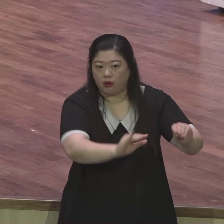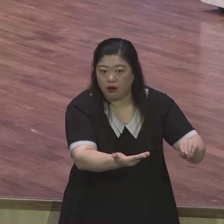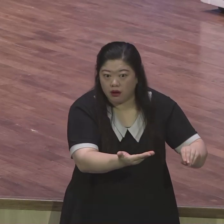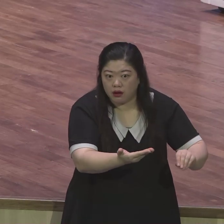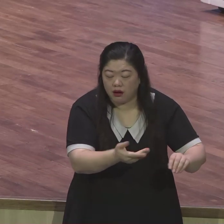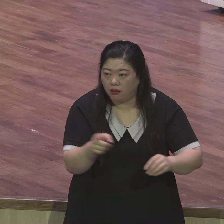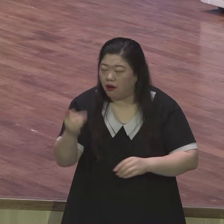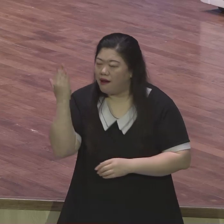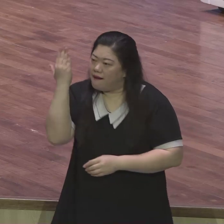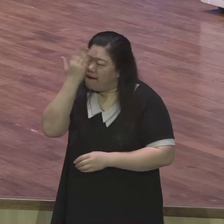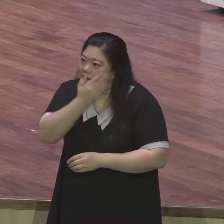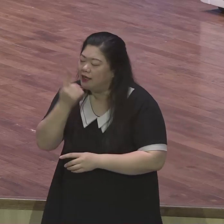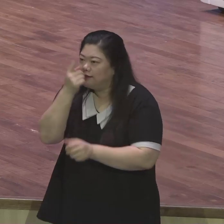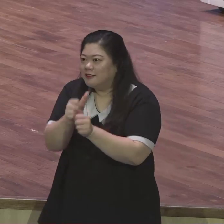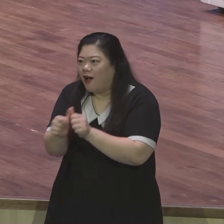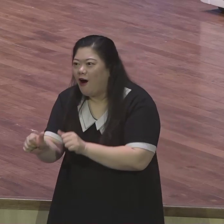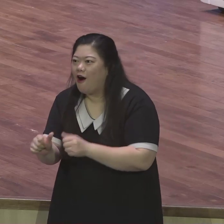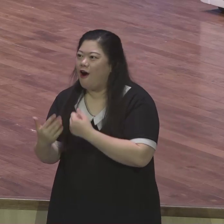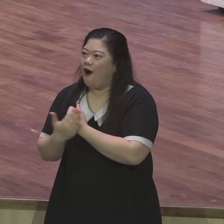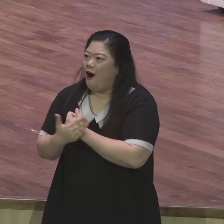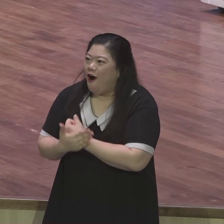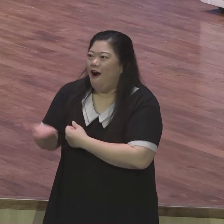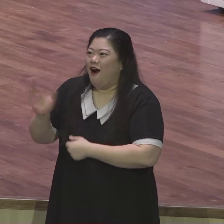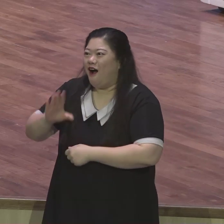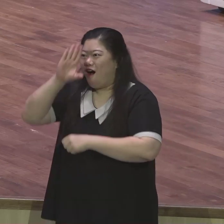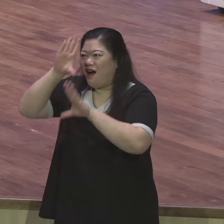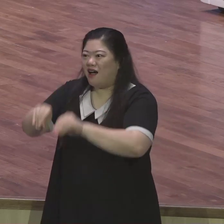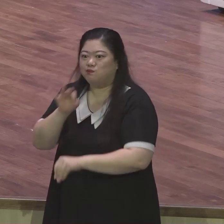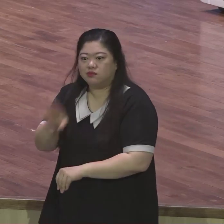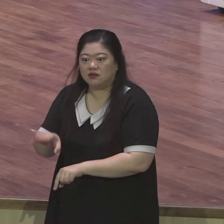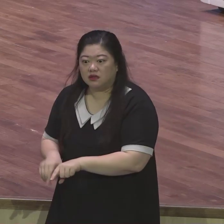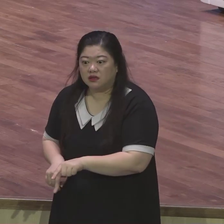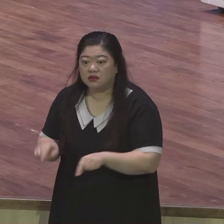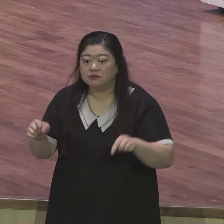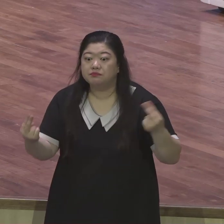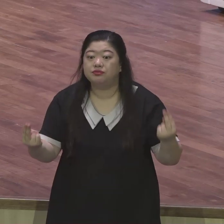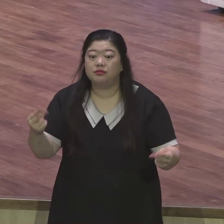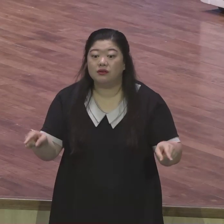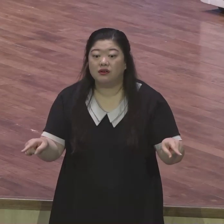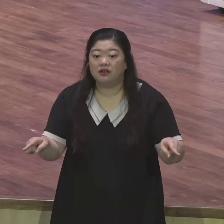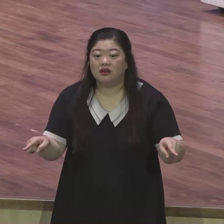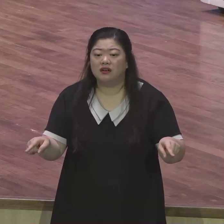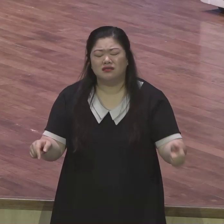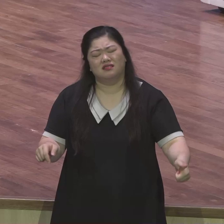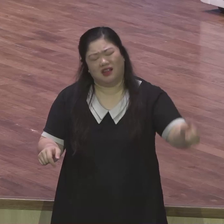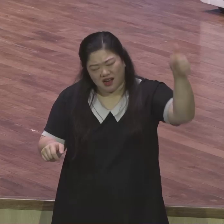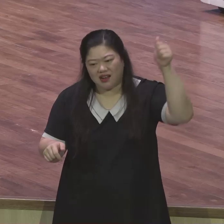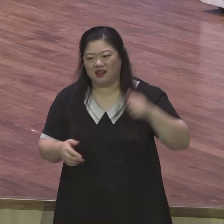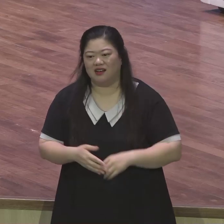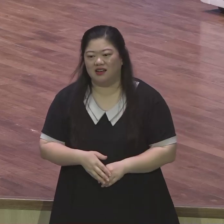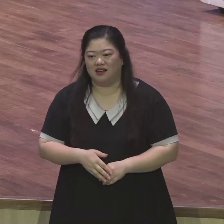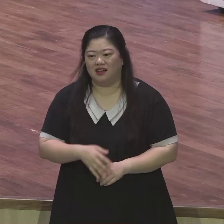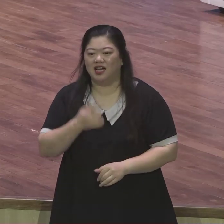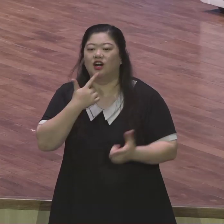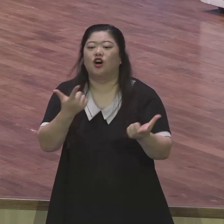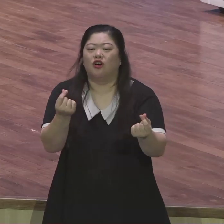사단은요 육신적인 노력과 종교적인 행위를 하게 하면서 근본을 모르게 합니다 근본 문제를 마치 노력과